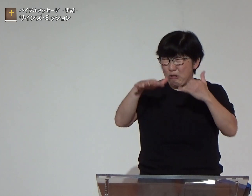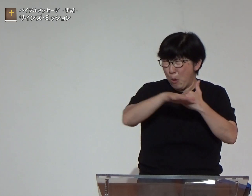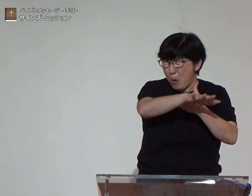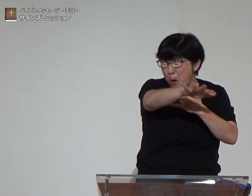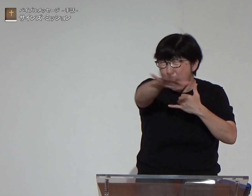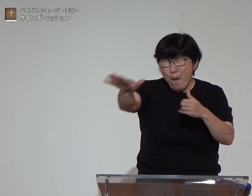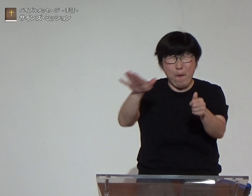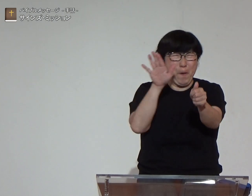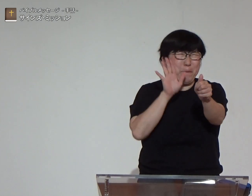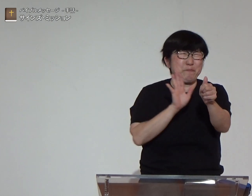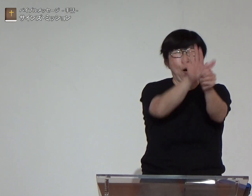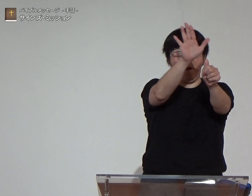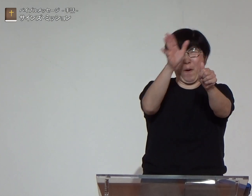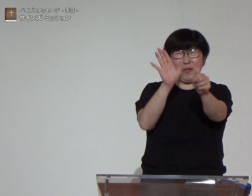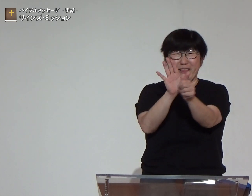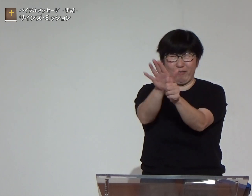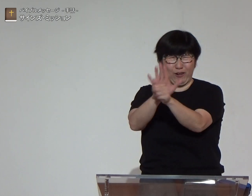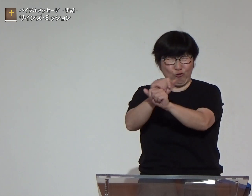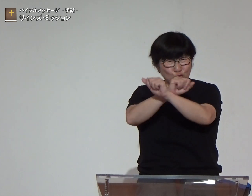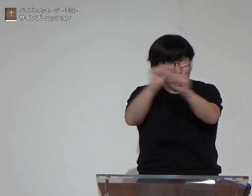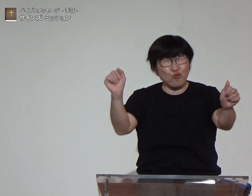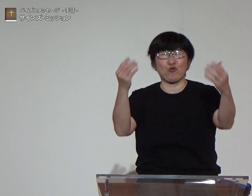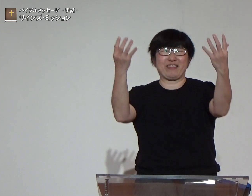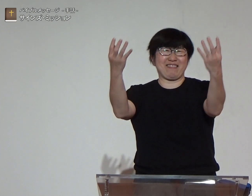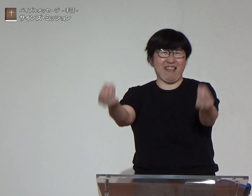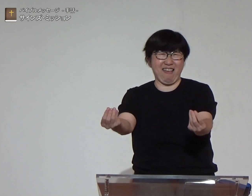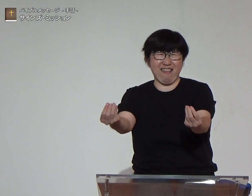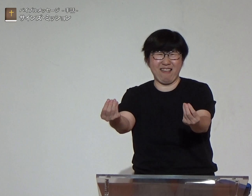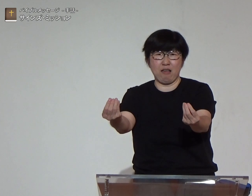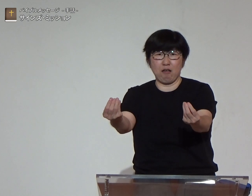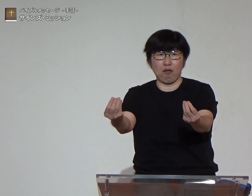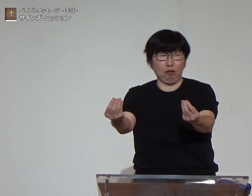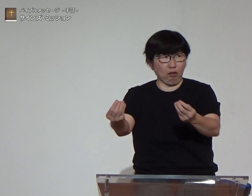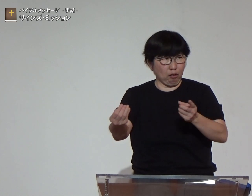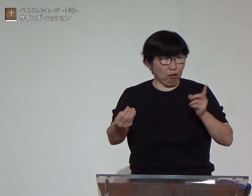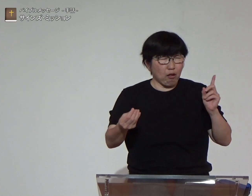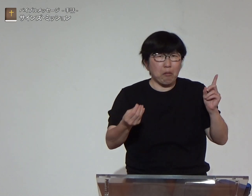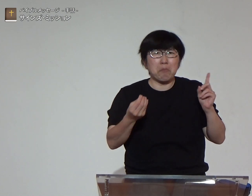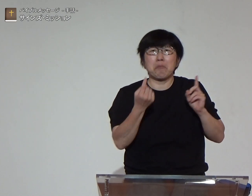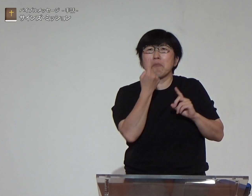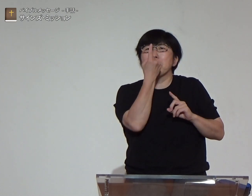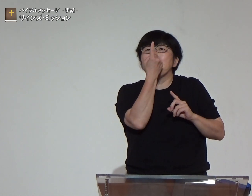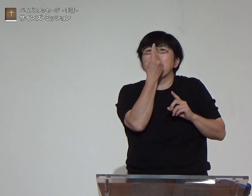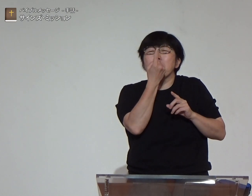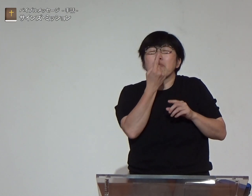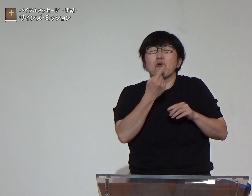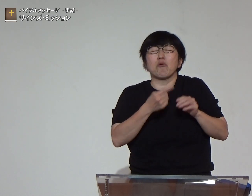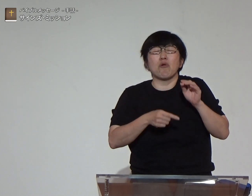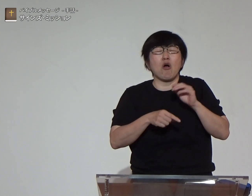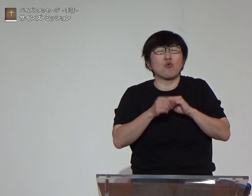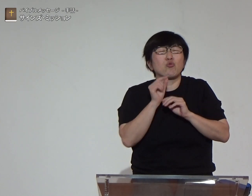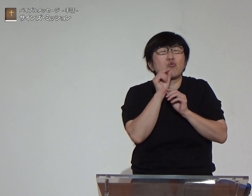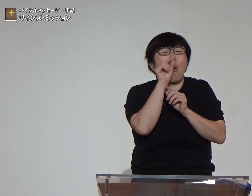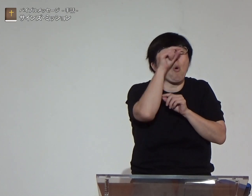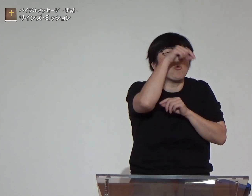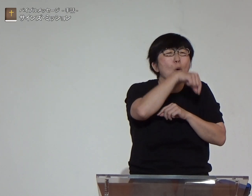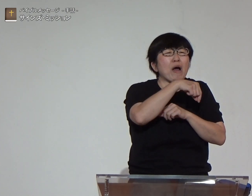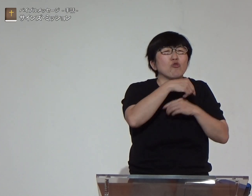様はここにいる十二万もの人が救われたというのにあなたは一本